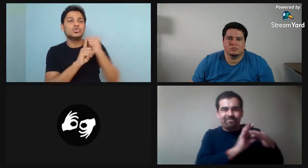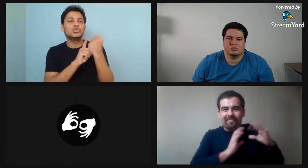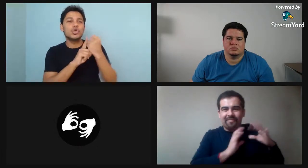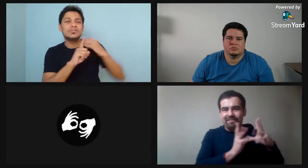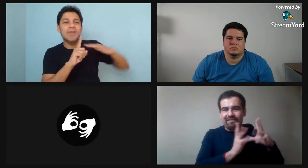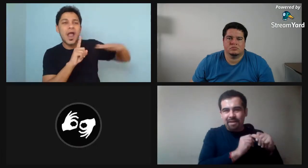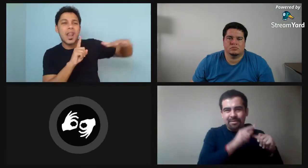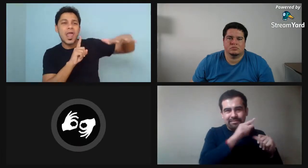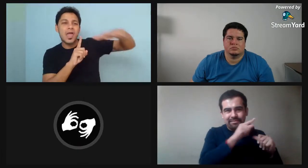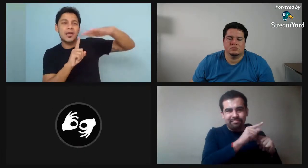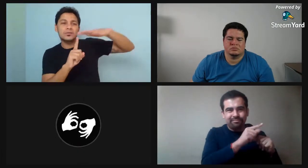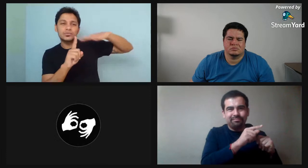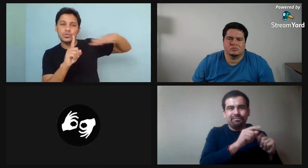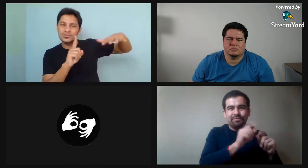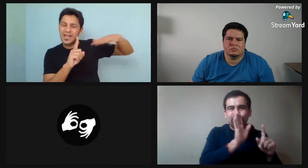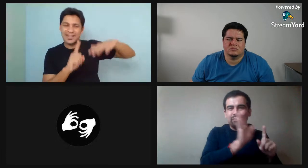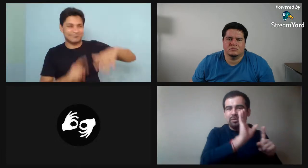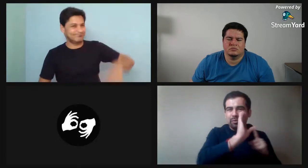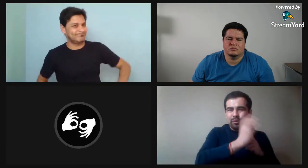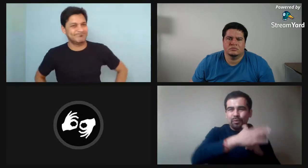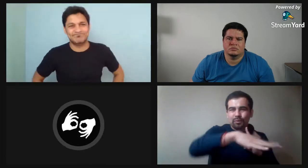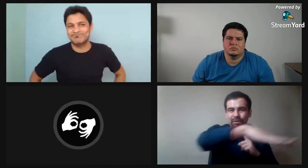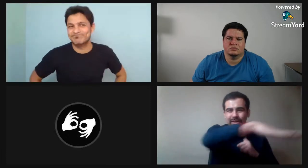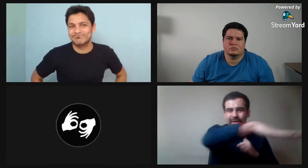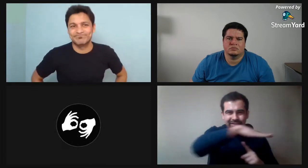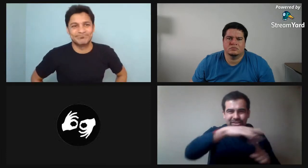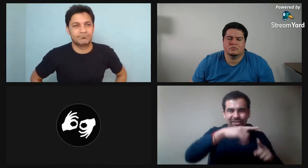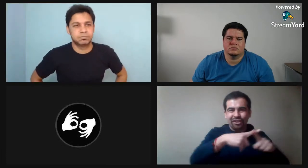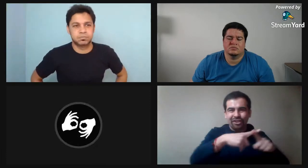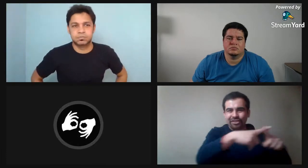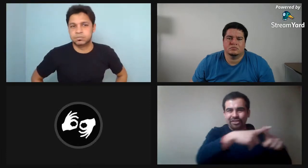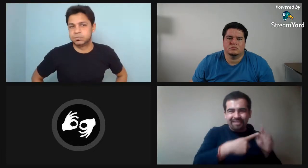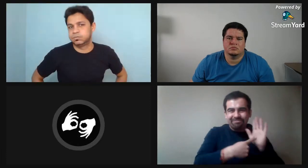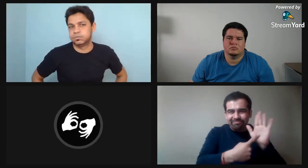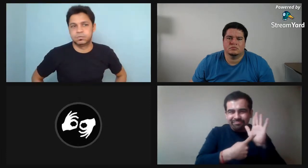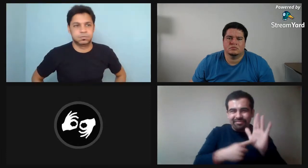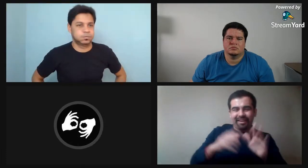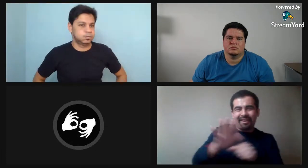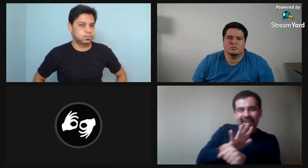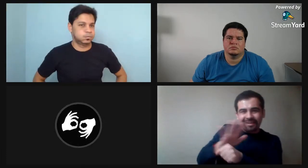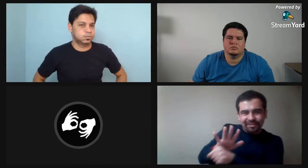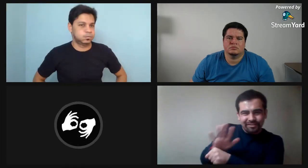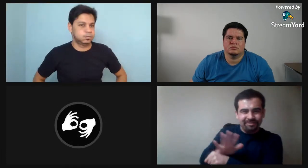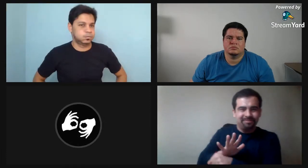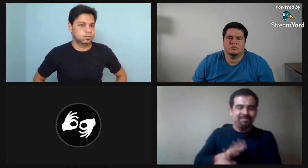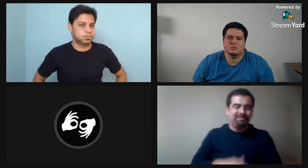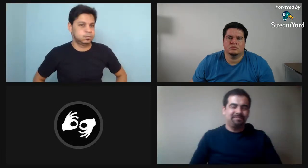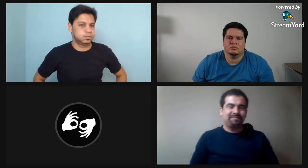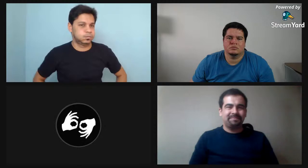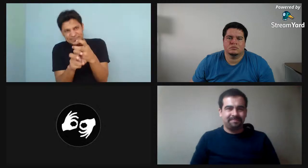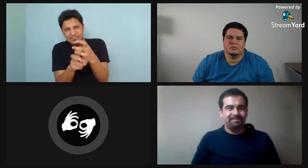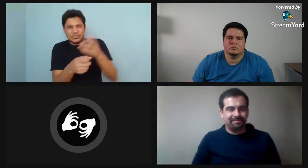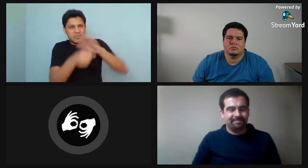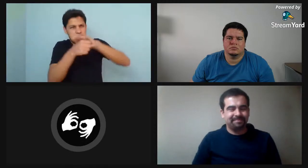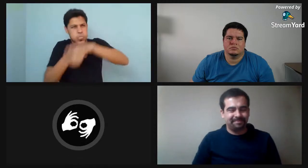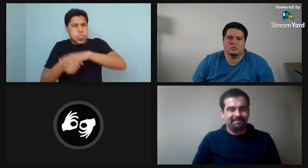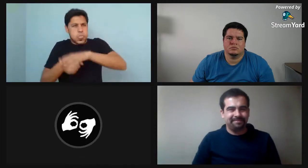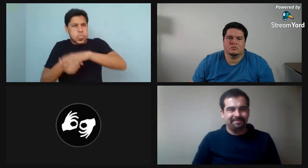Y yo, bueno, tengo una relación, un vínculo con mi familia muy especial. Ellos